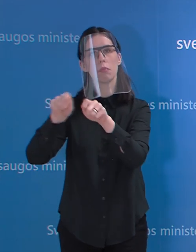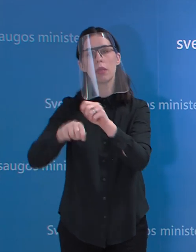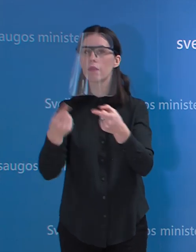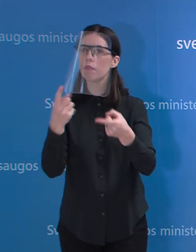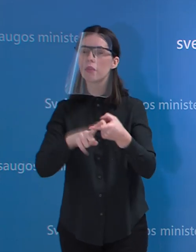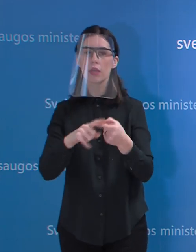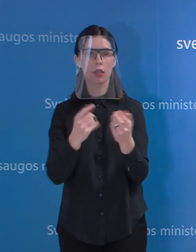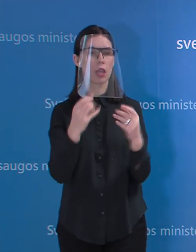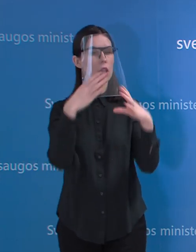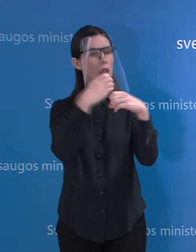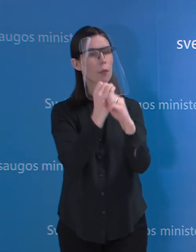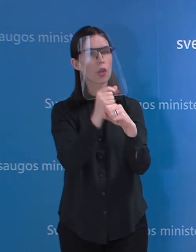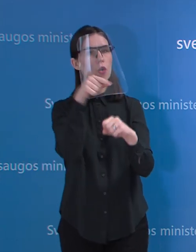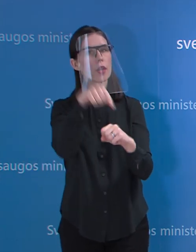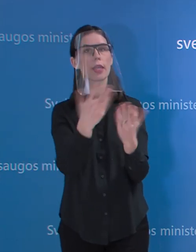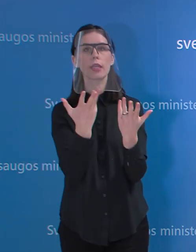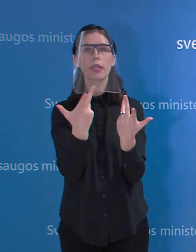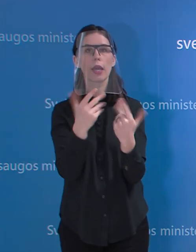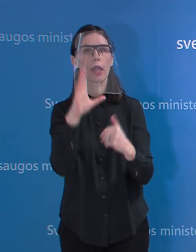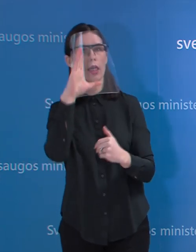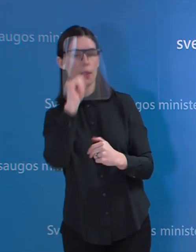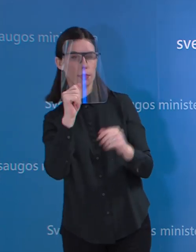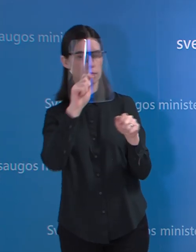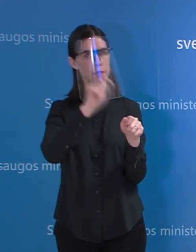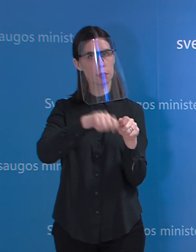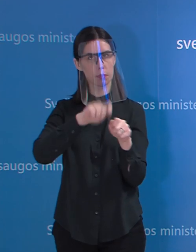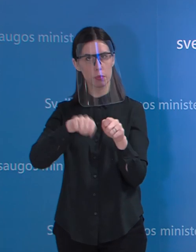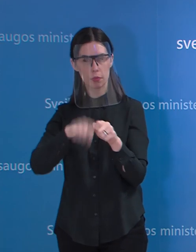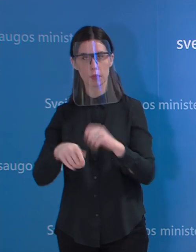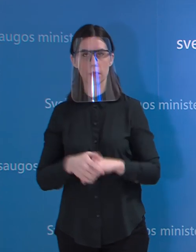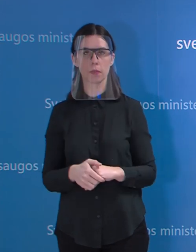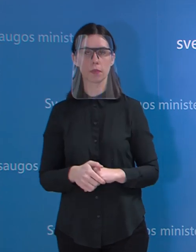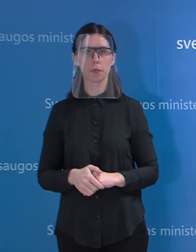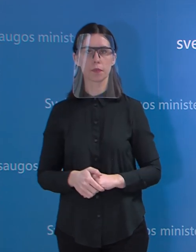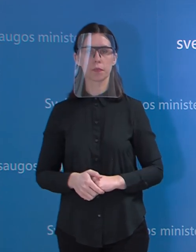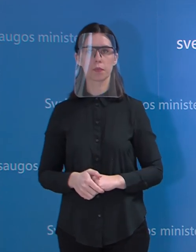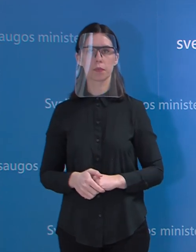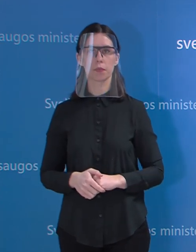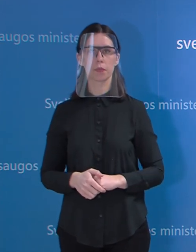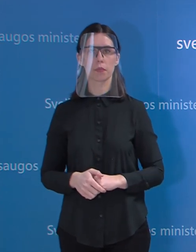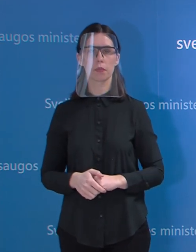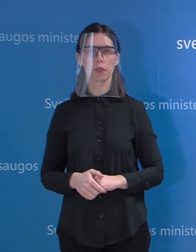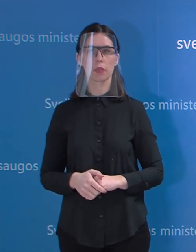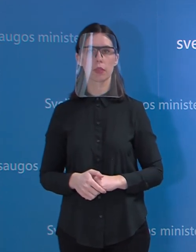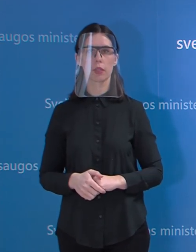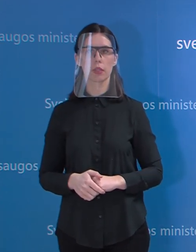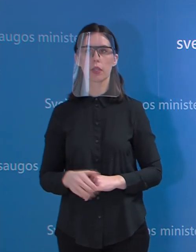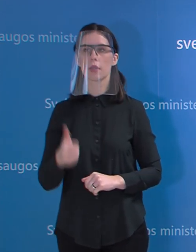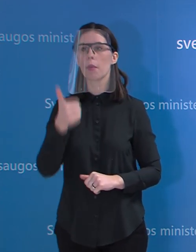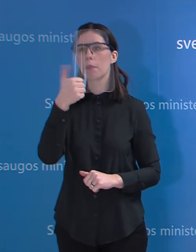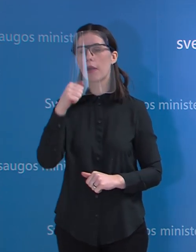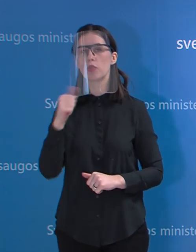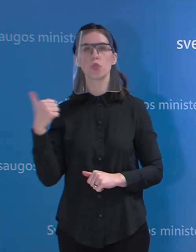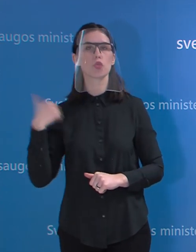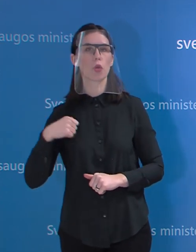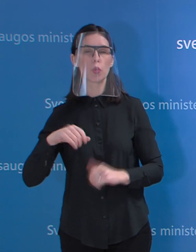Tai kaip ir sakiau, kai išgirstam klausimus apie tai, kodėl vienoks ar kitoks tyrimų skaičius yra atliekamas, tai jis yra